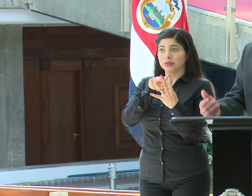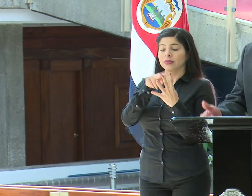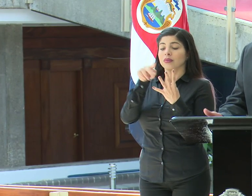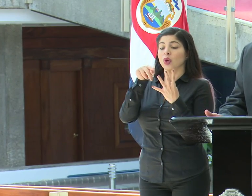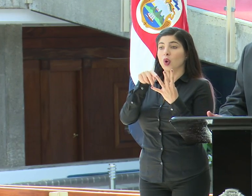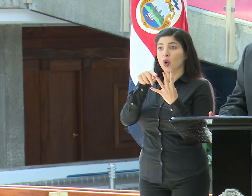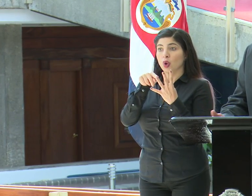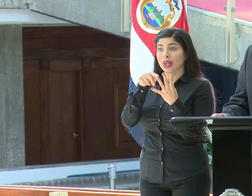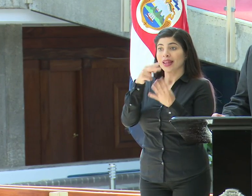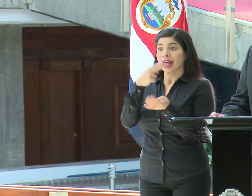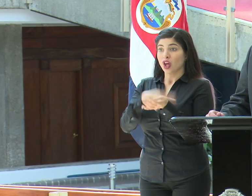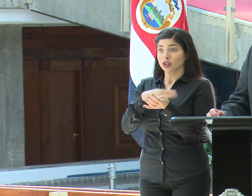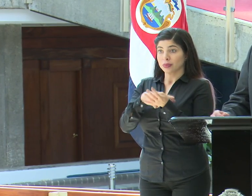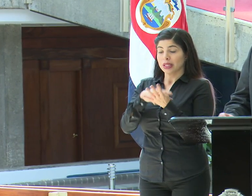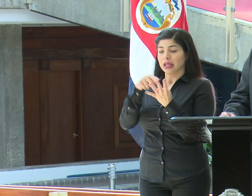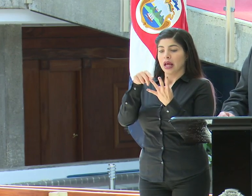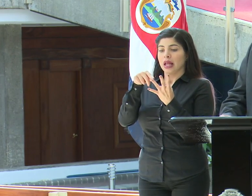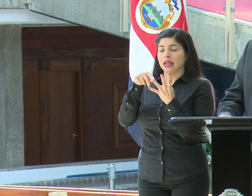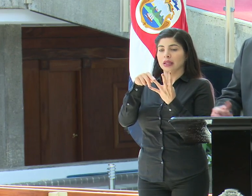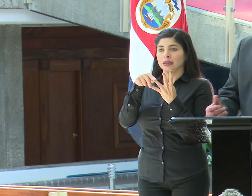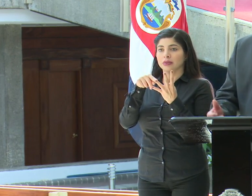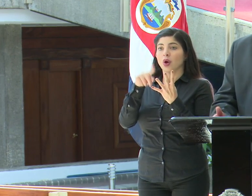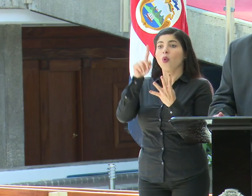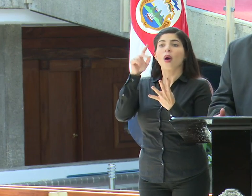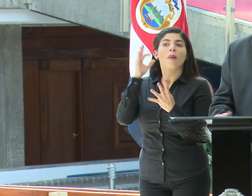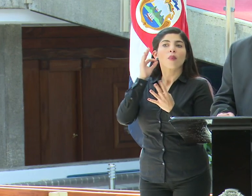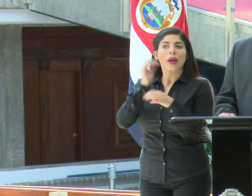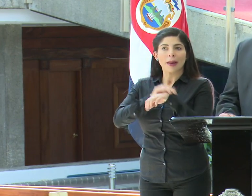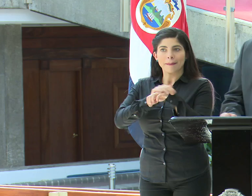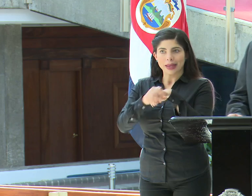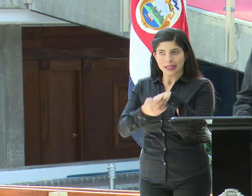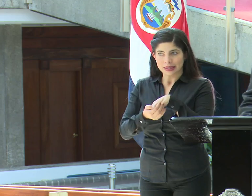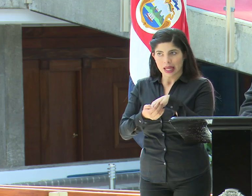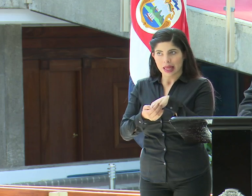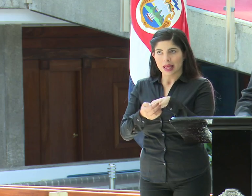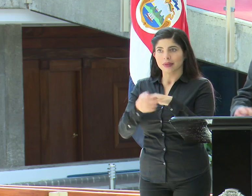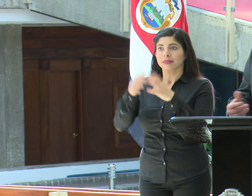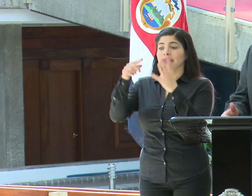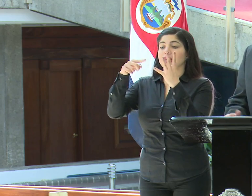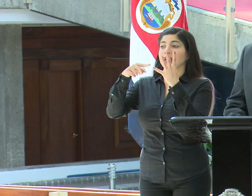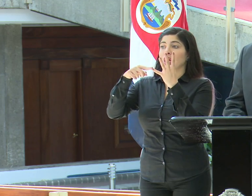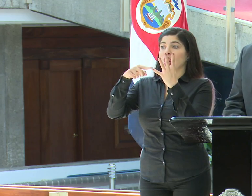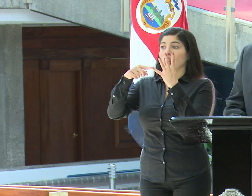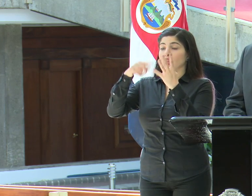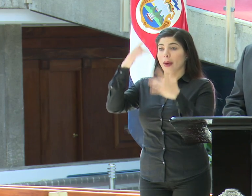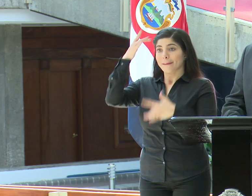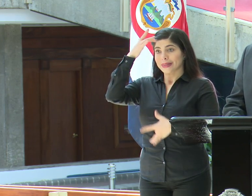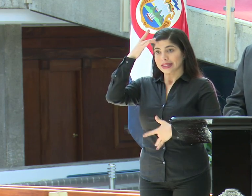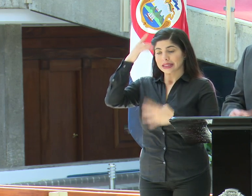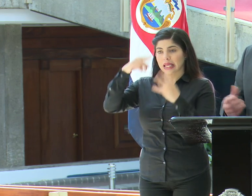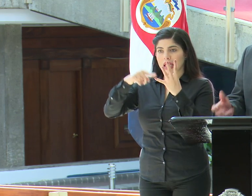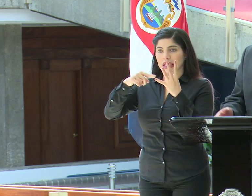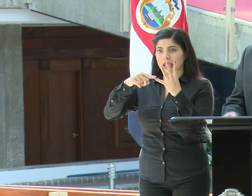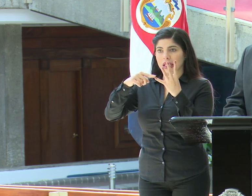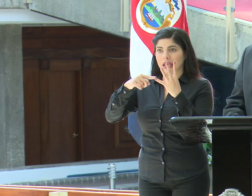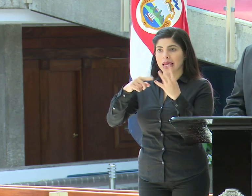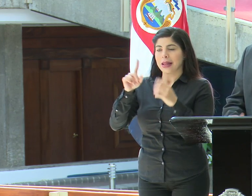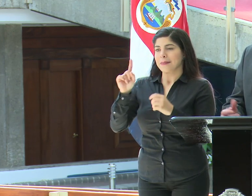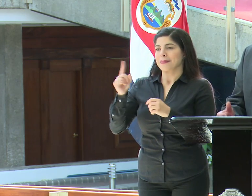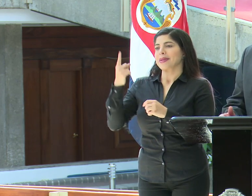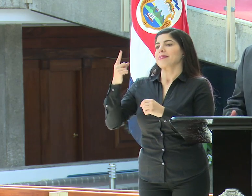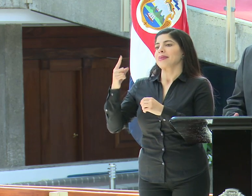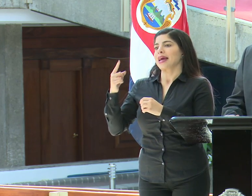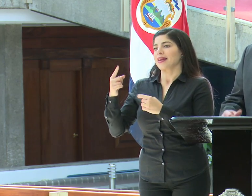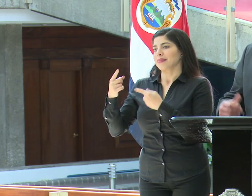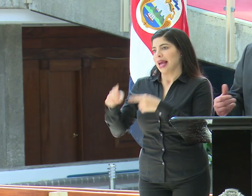Otra de las hospitalizadas es una embarazada. Y el otro paciente pues es el caso índice,